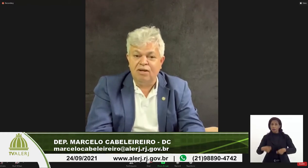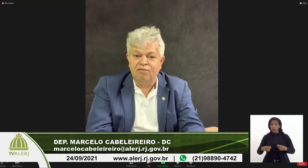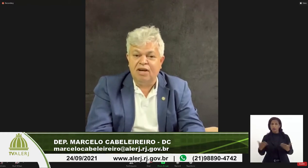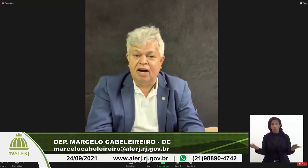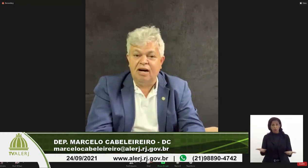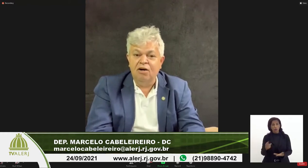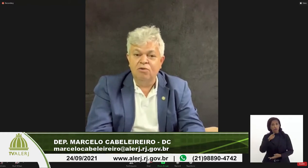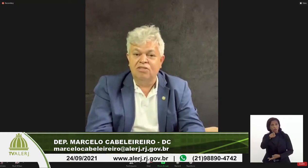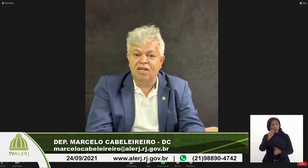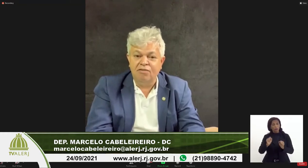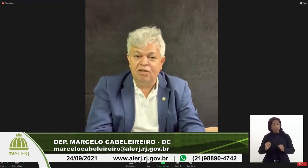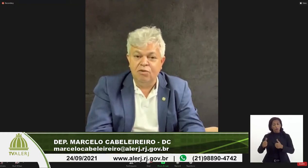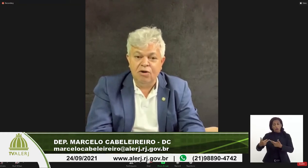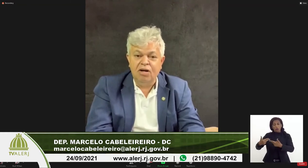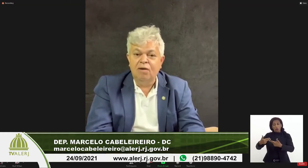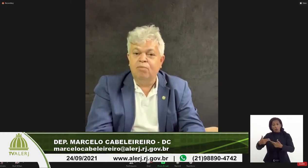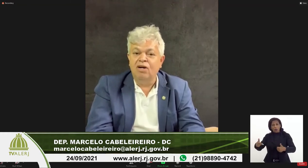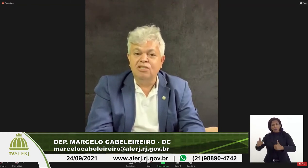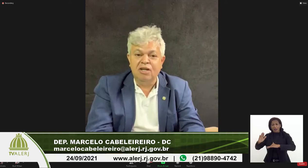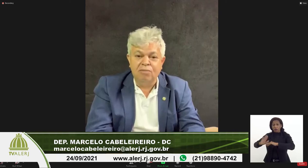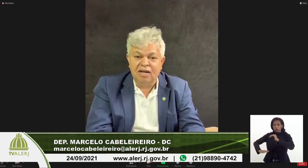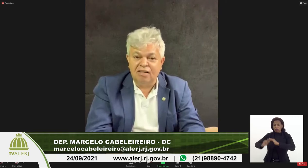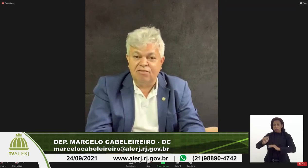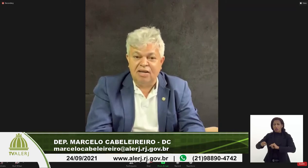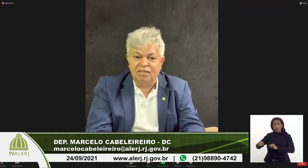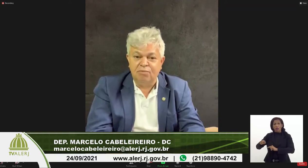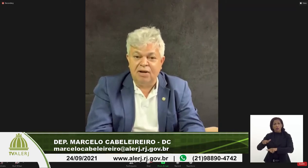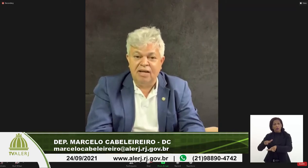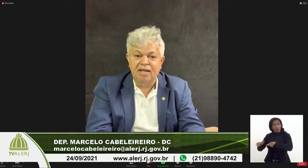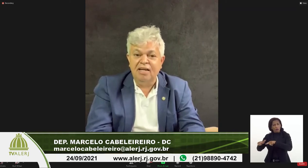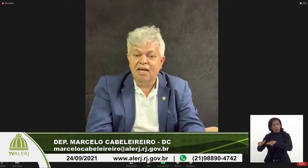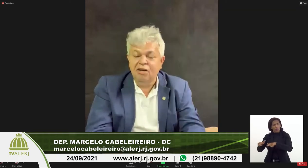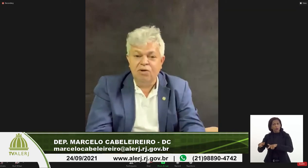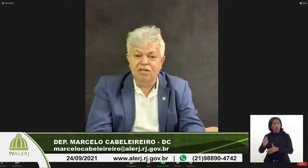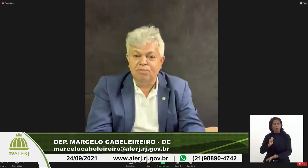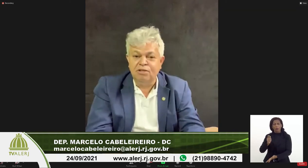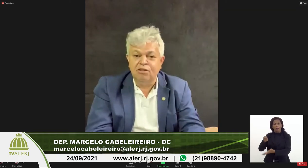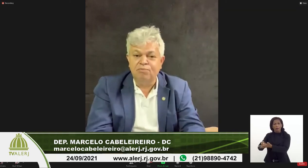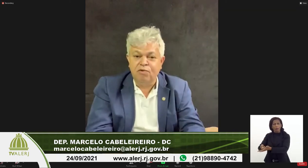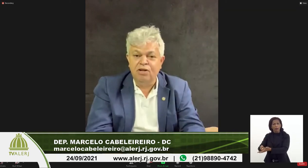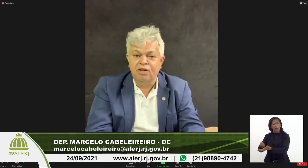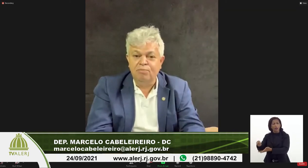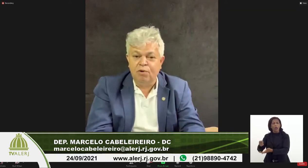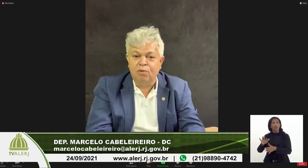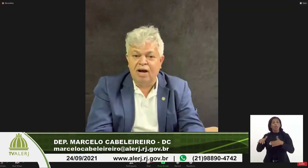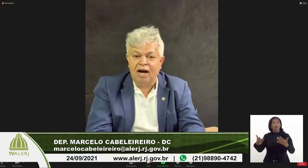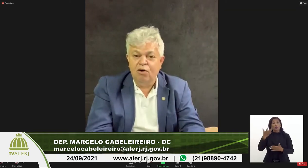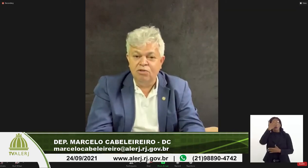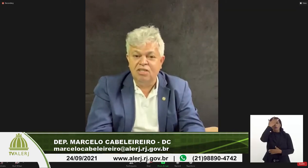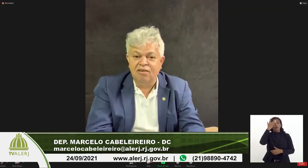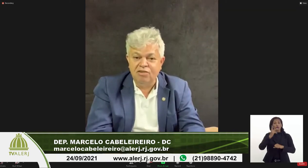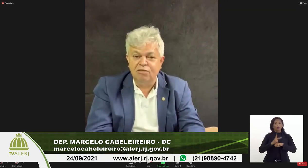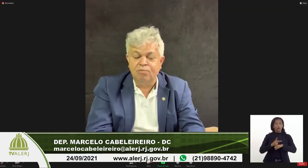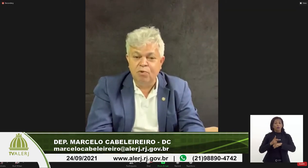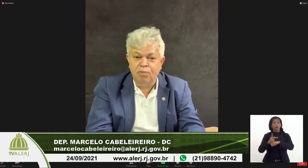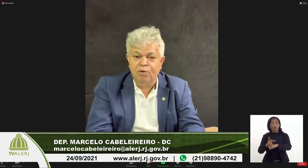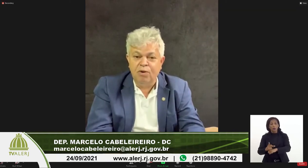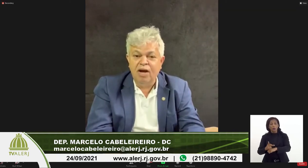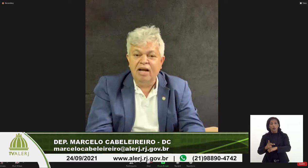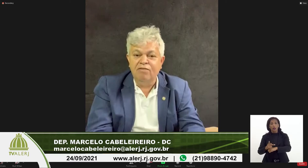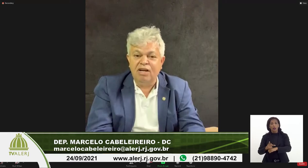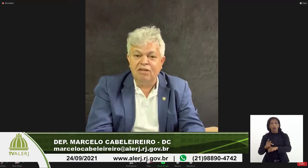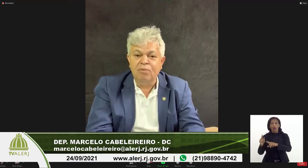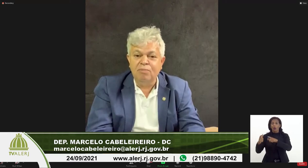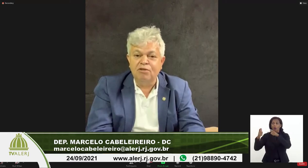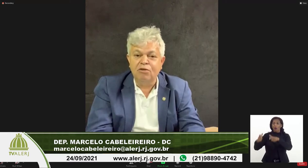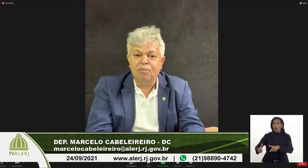pode qualificar o servidor pode dar uma gratificação para ele e quando as pessoas forem procurar o serviço público